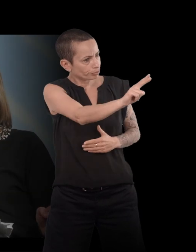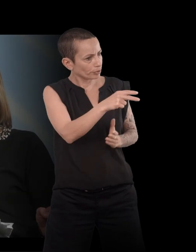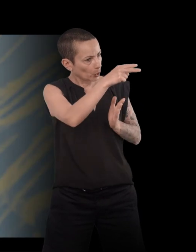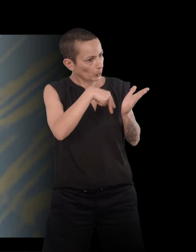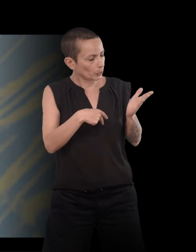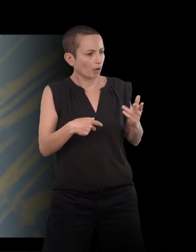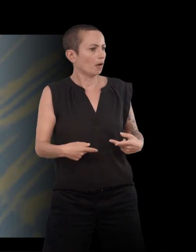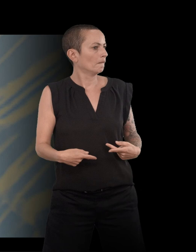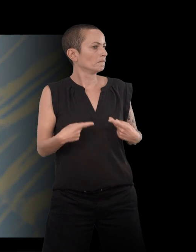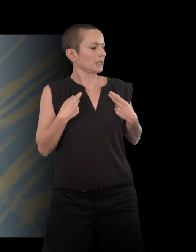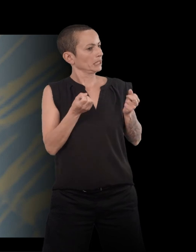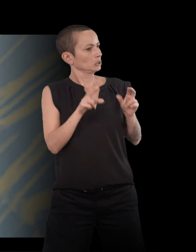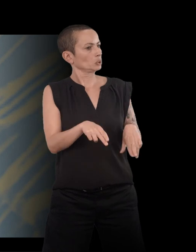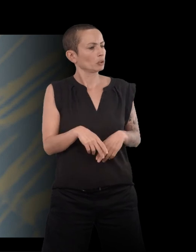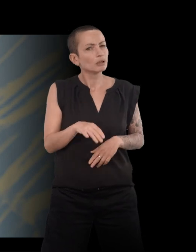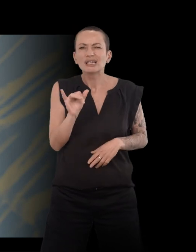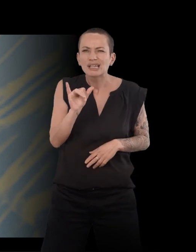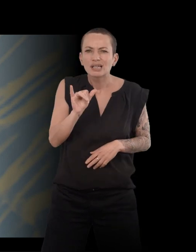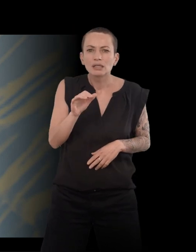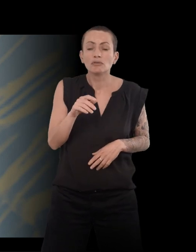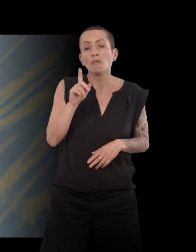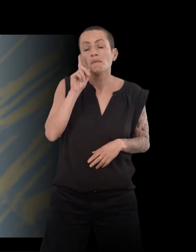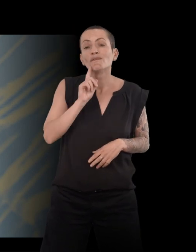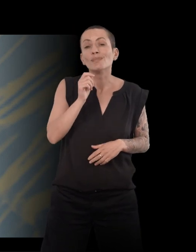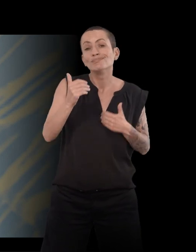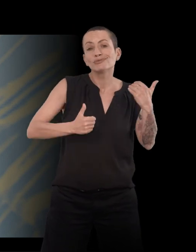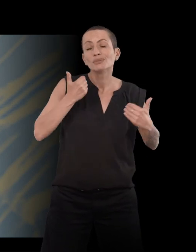C'est Isabelle Le Père qui m'a dit ça. Enfin, qui m'a dit, qui m'a envoyé un petit mot. Ah, oui.